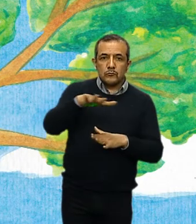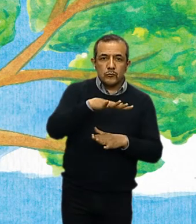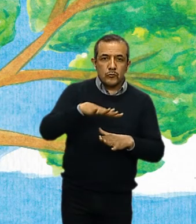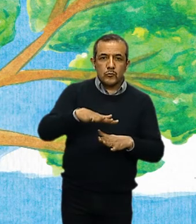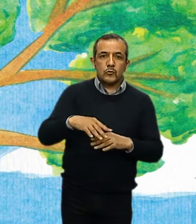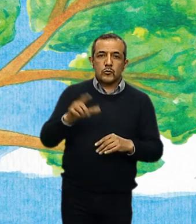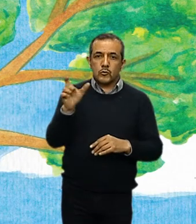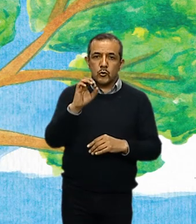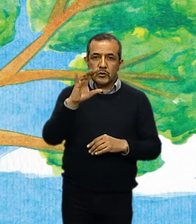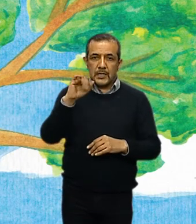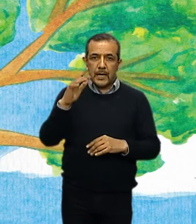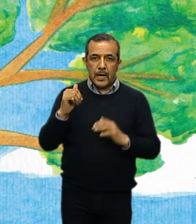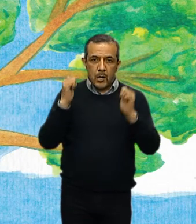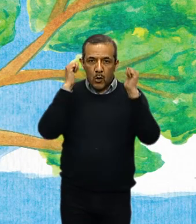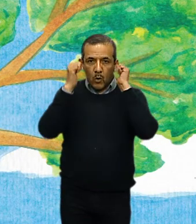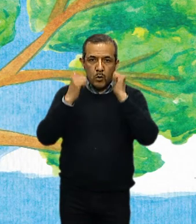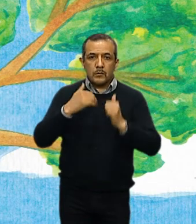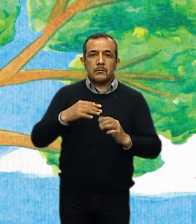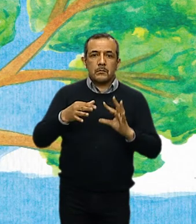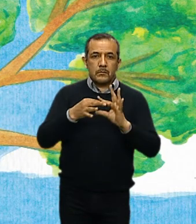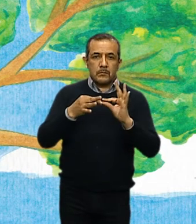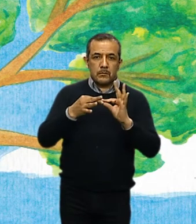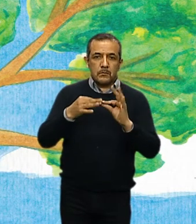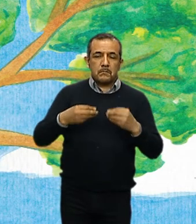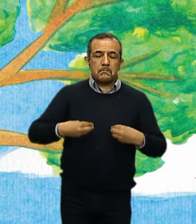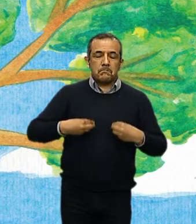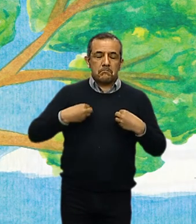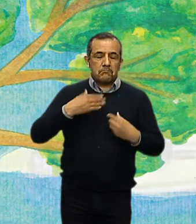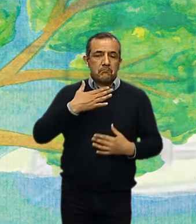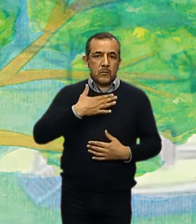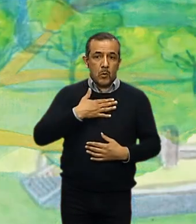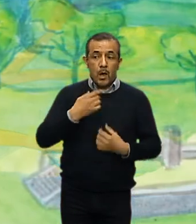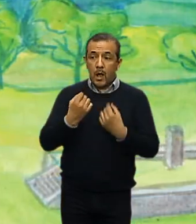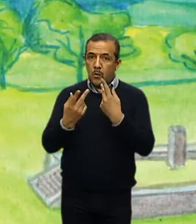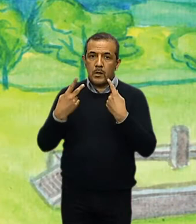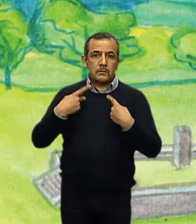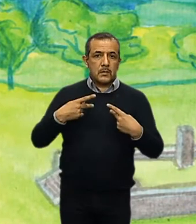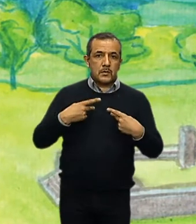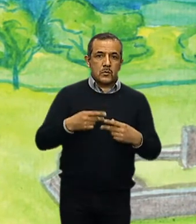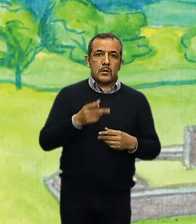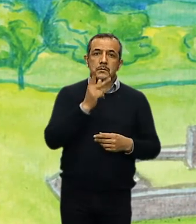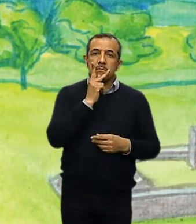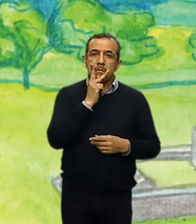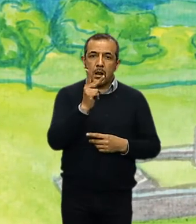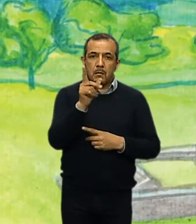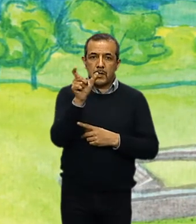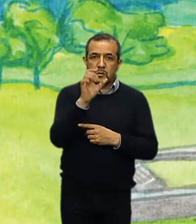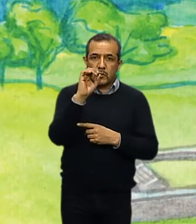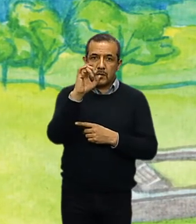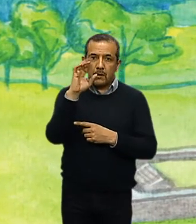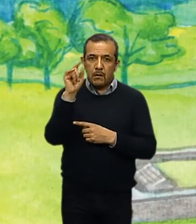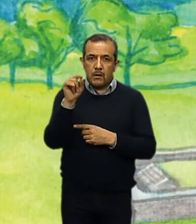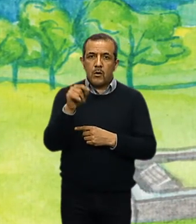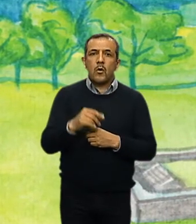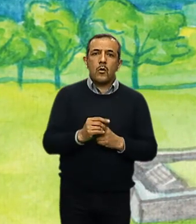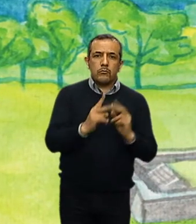zona arqueológica Xochicalco. Algunos visitantes me han dicho que este nombre se compone de varias